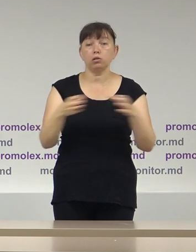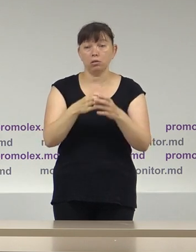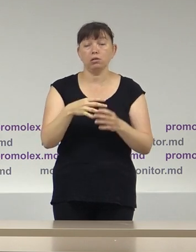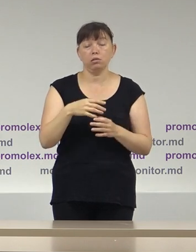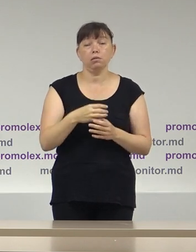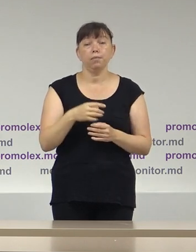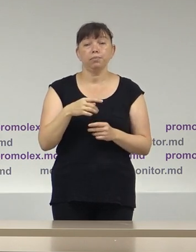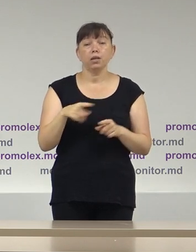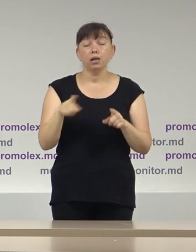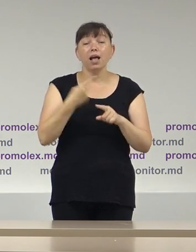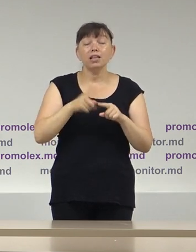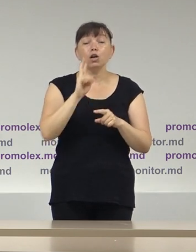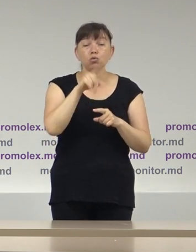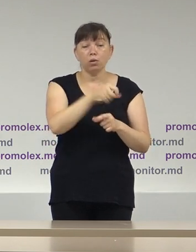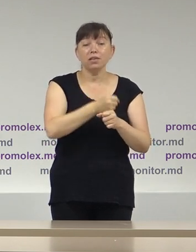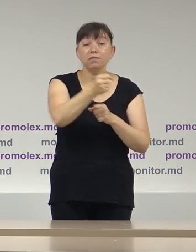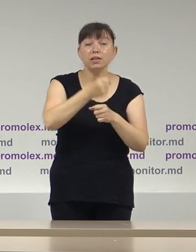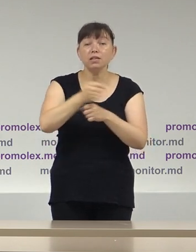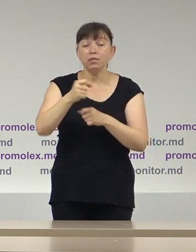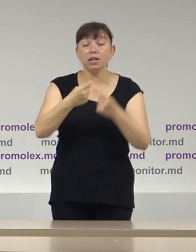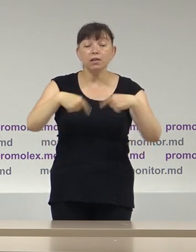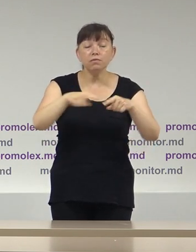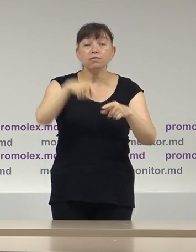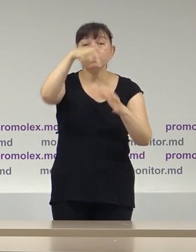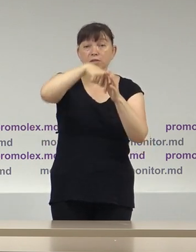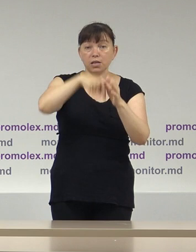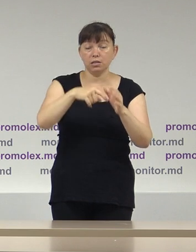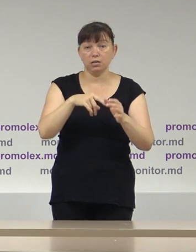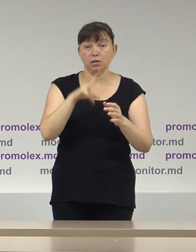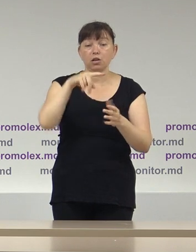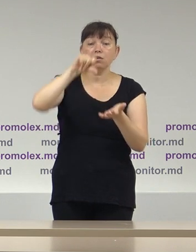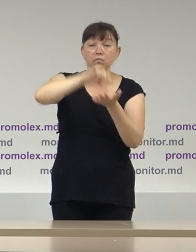vorbim de observători acreditați la Consiliile Electorale de circunscripție.